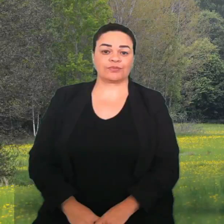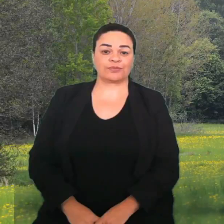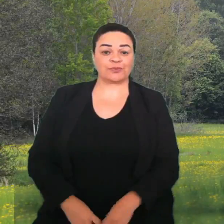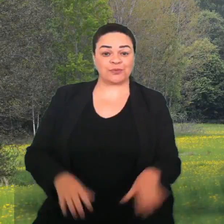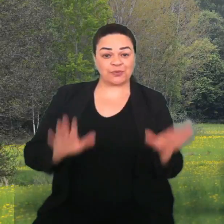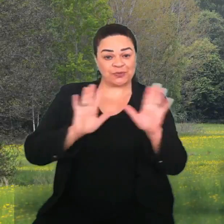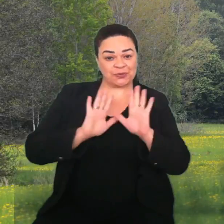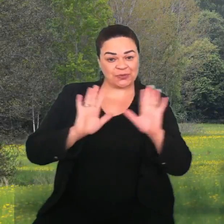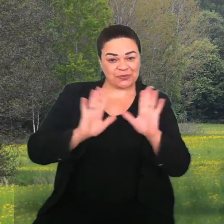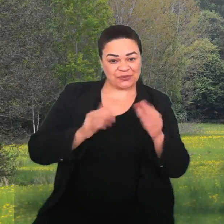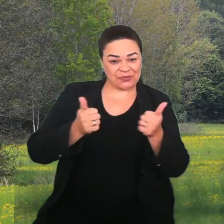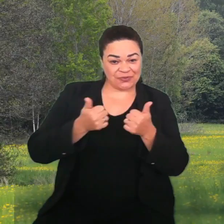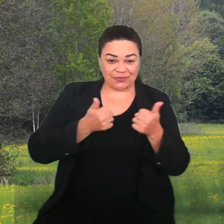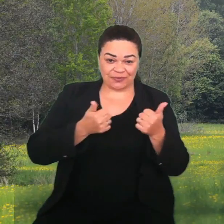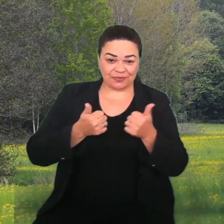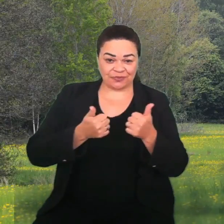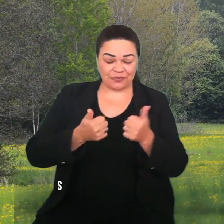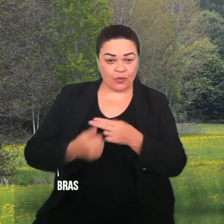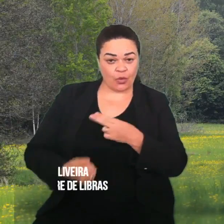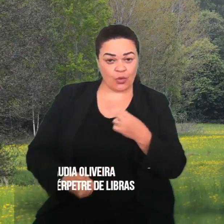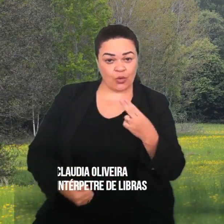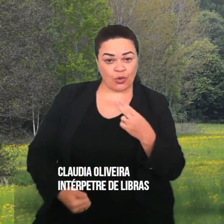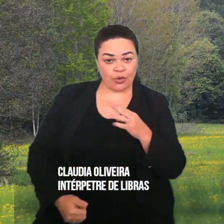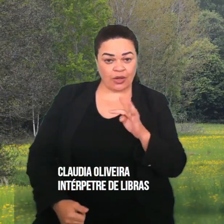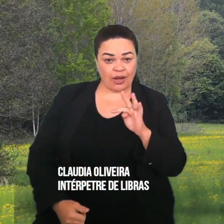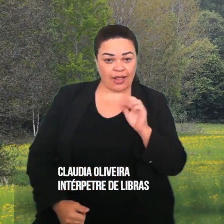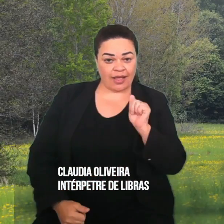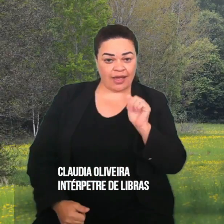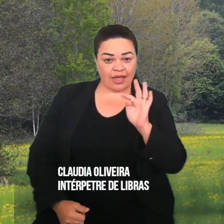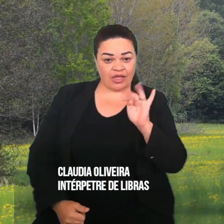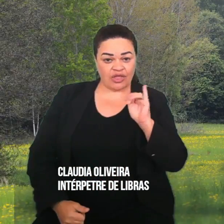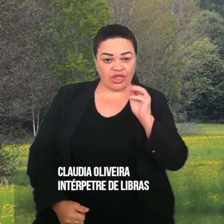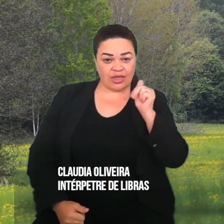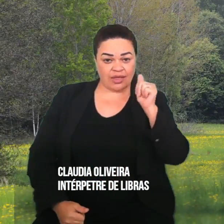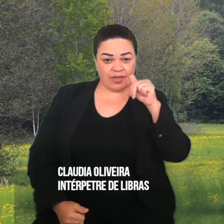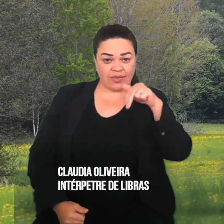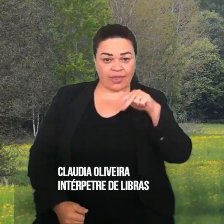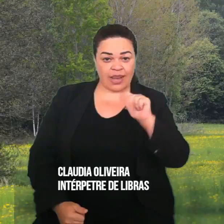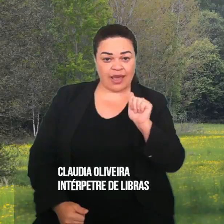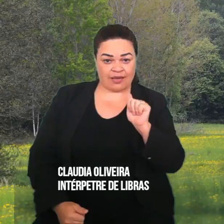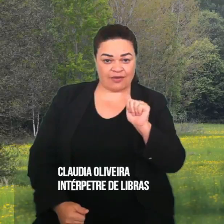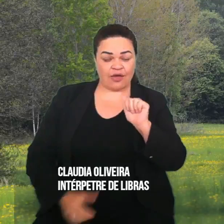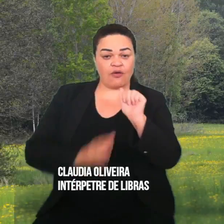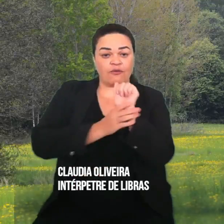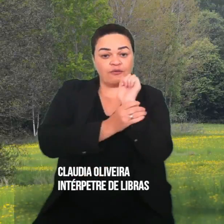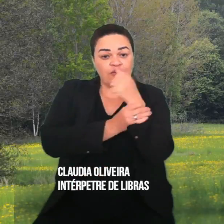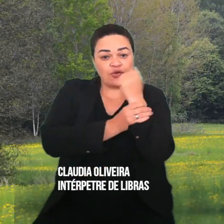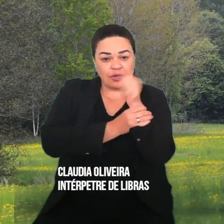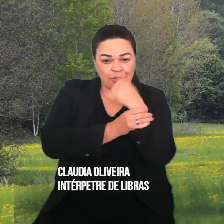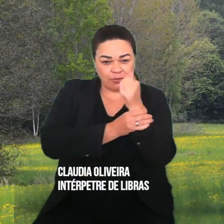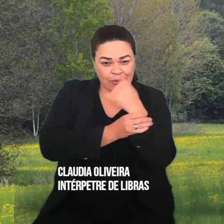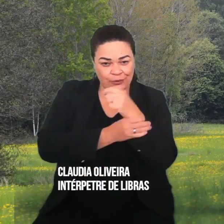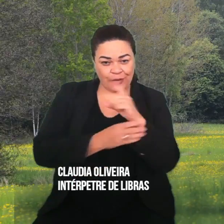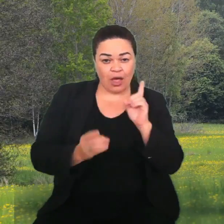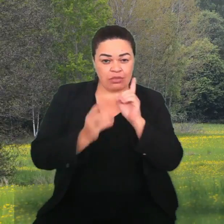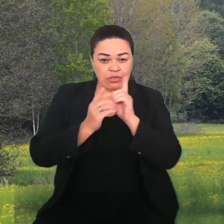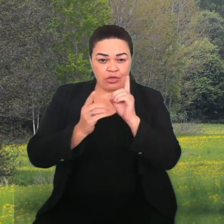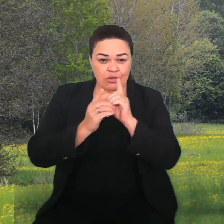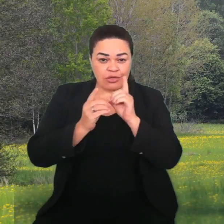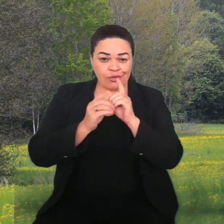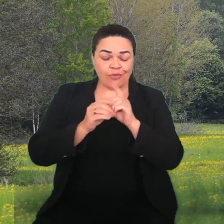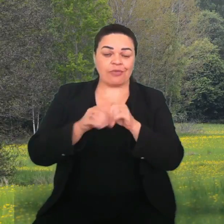Olá, tudo bem? Eu sou a Tatiana, sou fisioterapeuta, trabalho na equipe do AEE, Atendimento Educacional